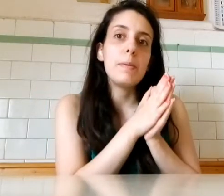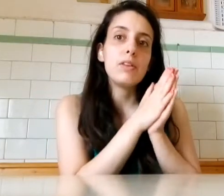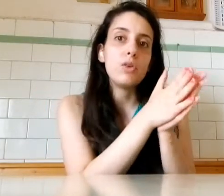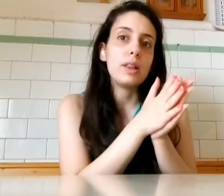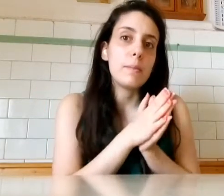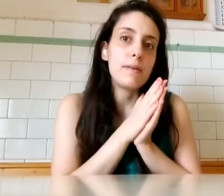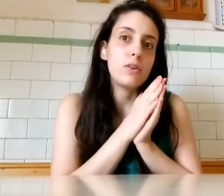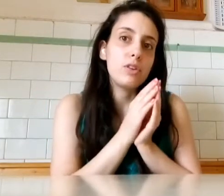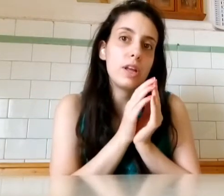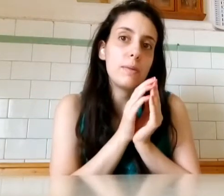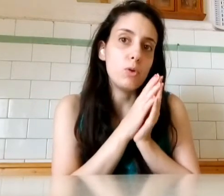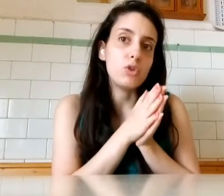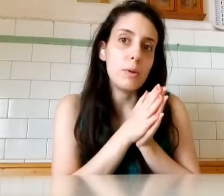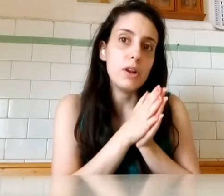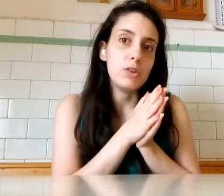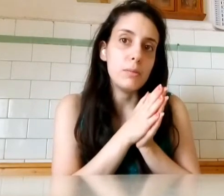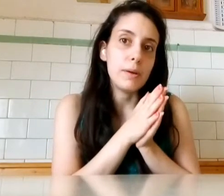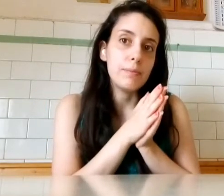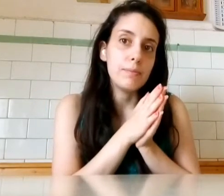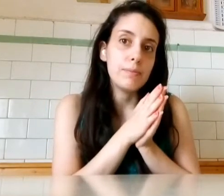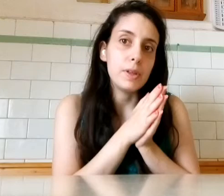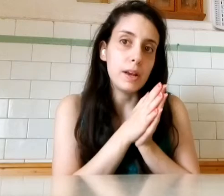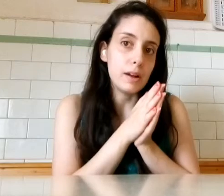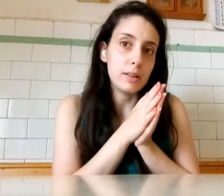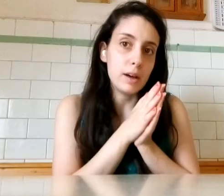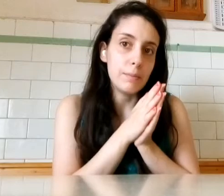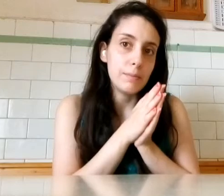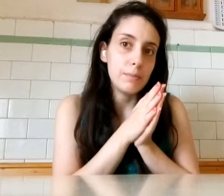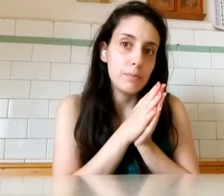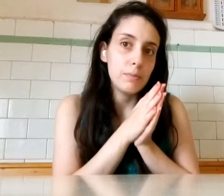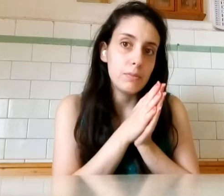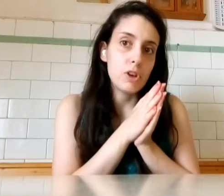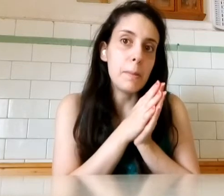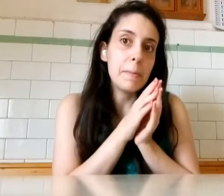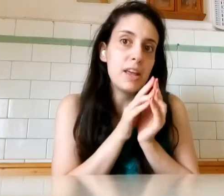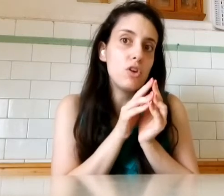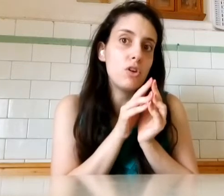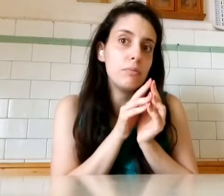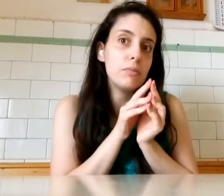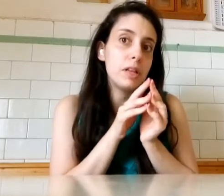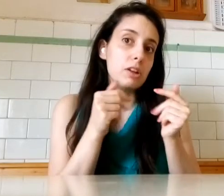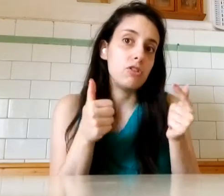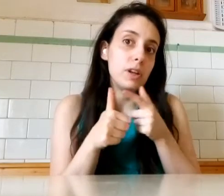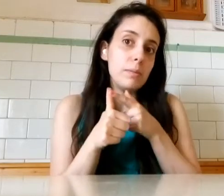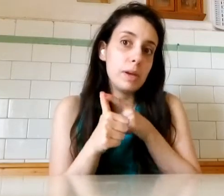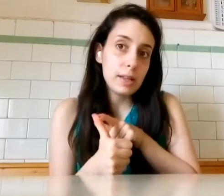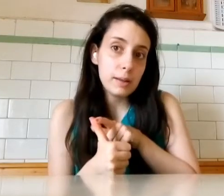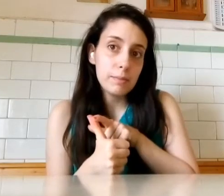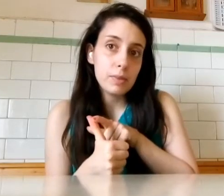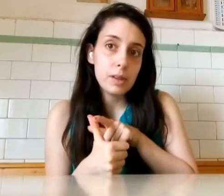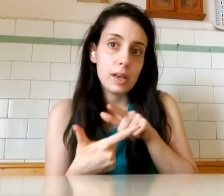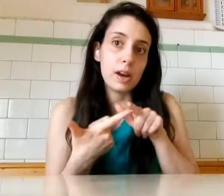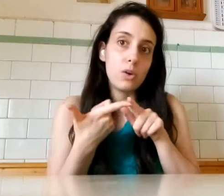persone Sembravano stare Molto meglio di me In realtà Cioè Almeno Si leggevano in piedi Erano